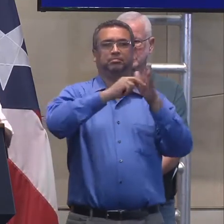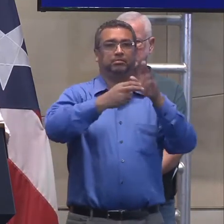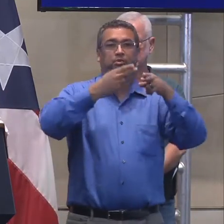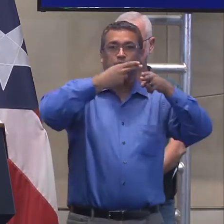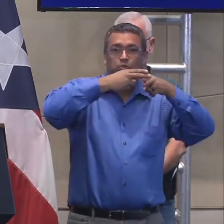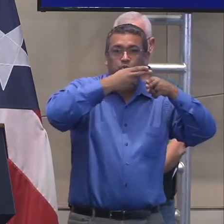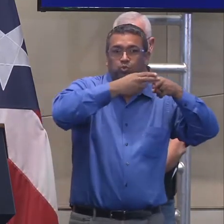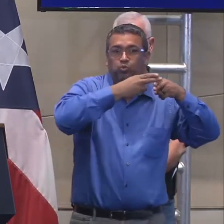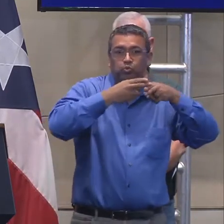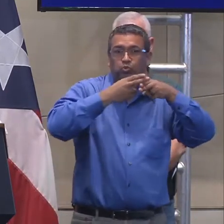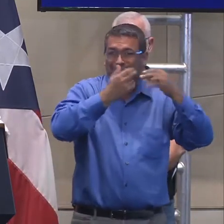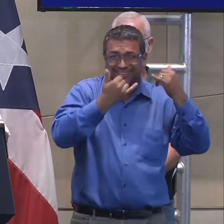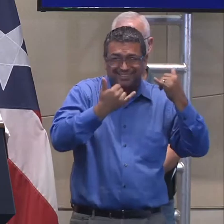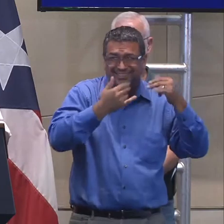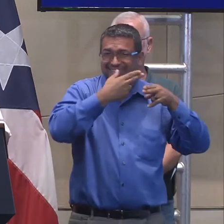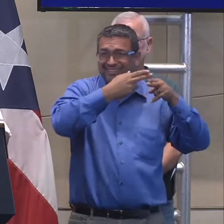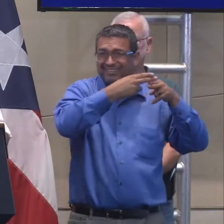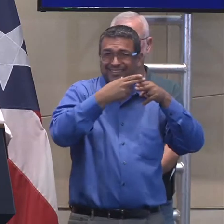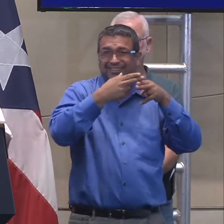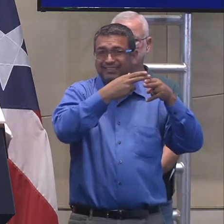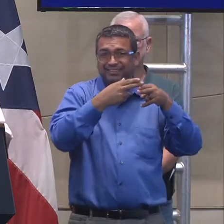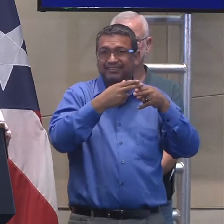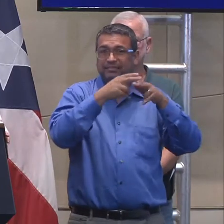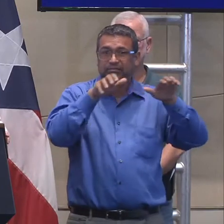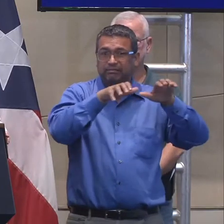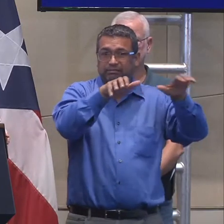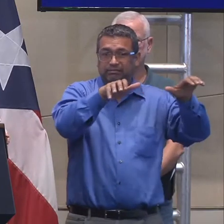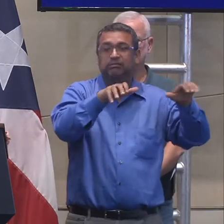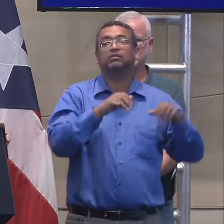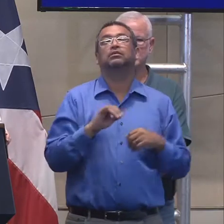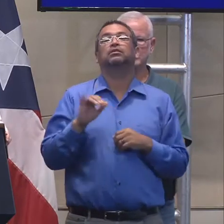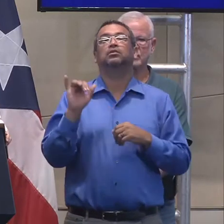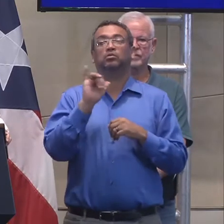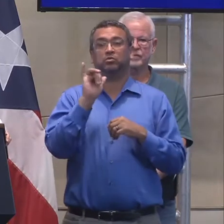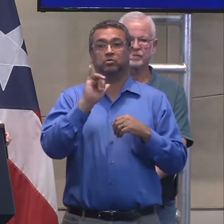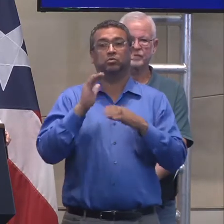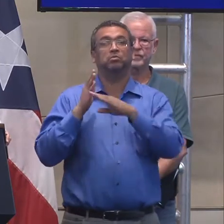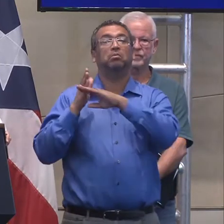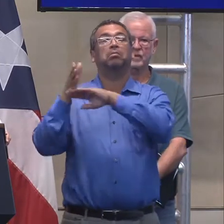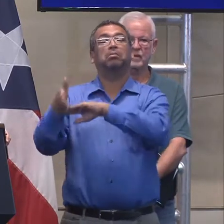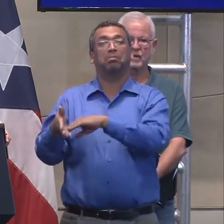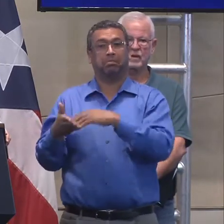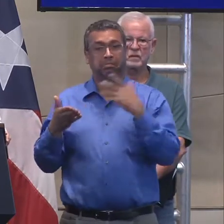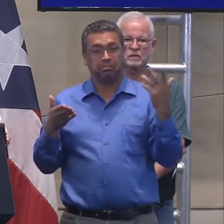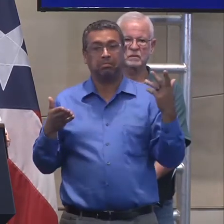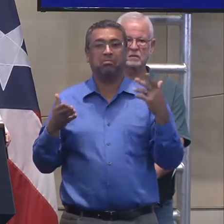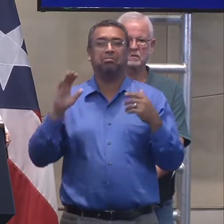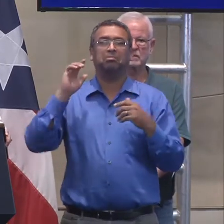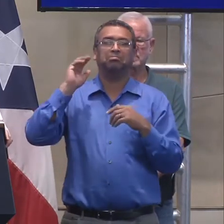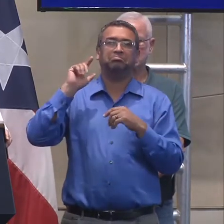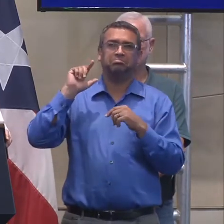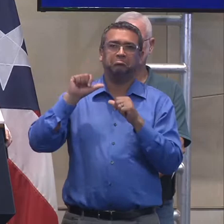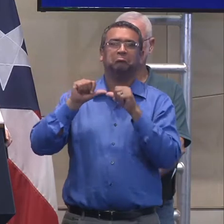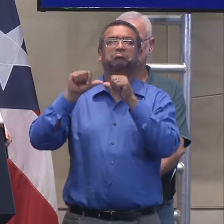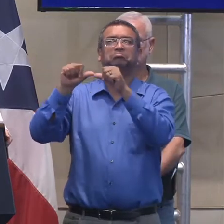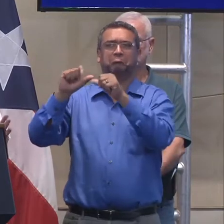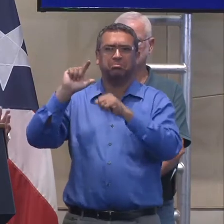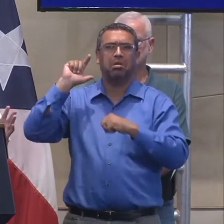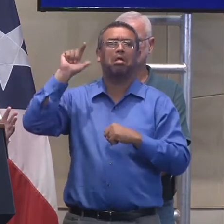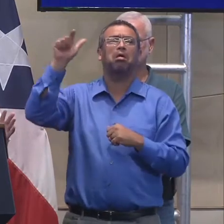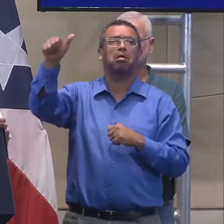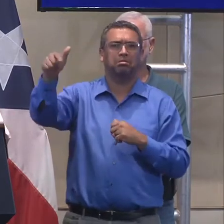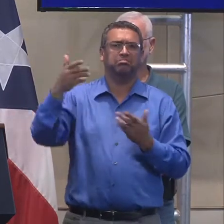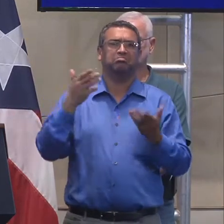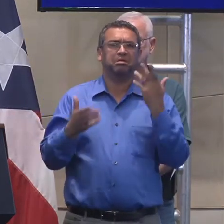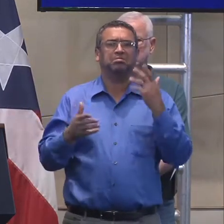trabajan unas medidas inmediatas para tener un capital inicial y posterior a ello, pues ya unas medidas más a largo plazo que se estarían viendo